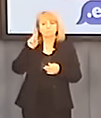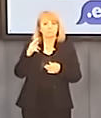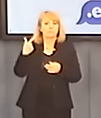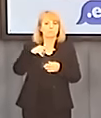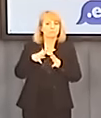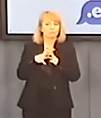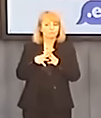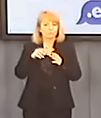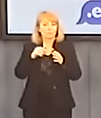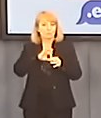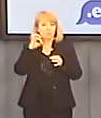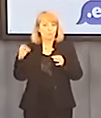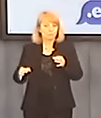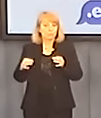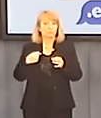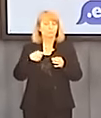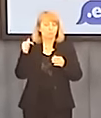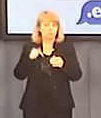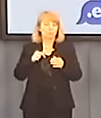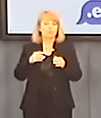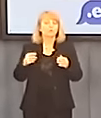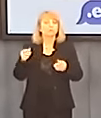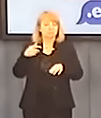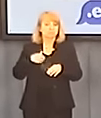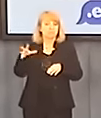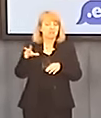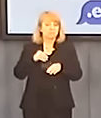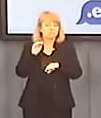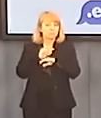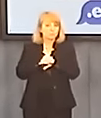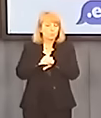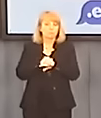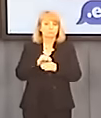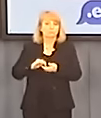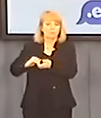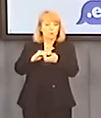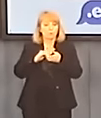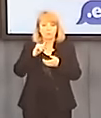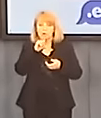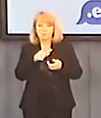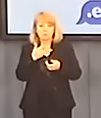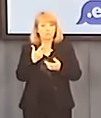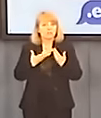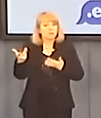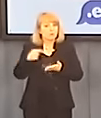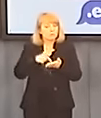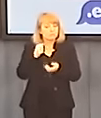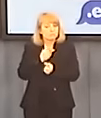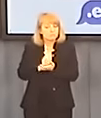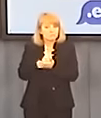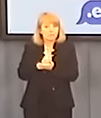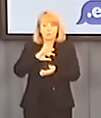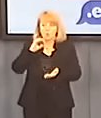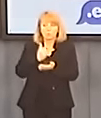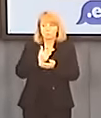dyrektywą unijną powinna owa ustawa być w Polsce wdrożona wraz z rozporządzeniami. Do dziś tej ustawy nie